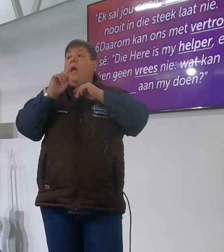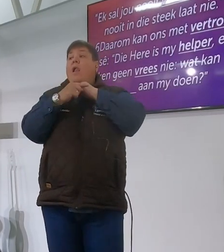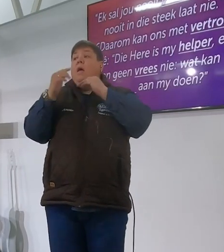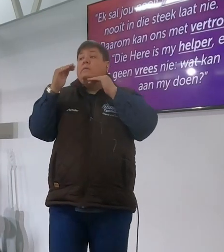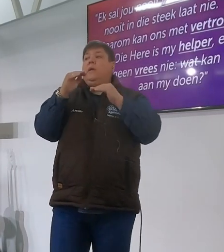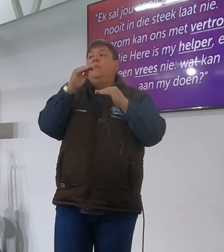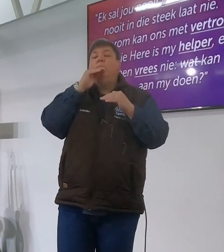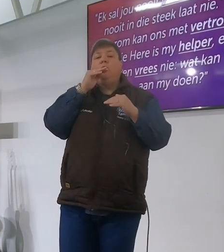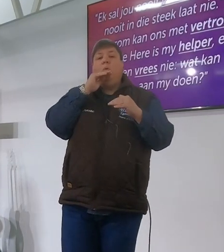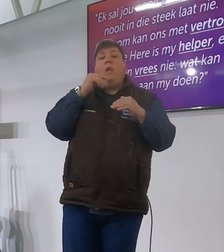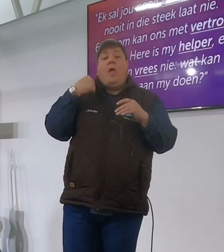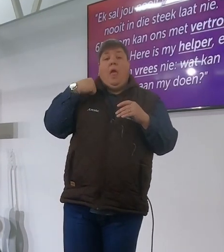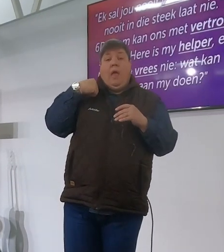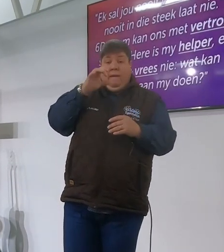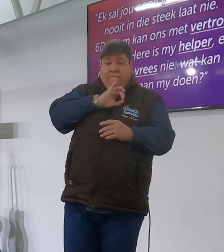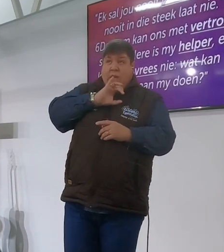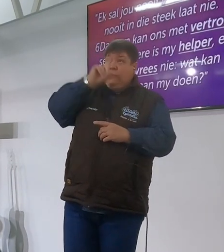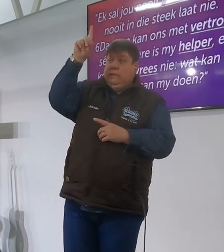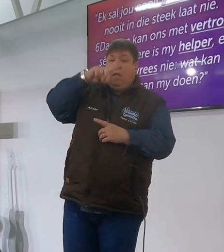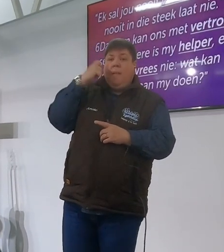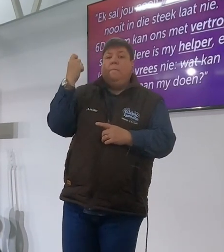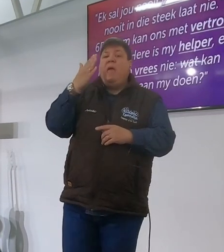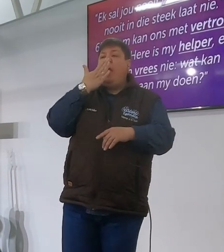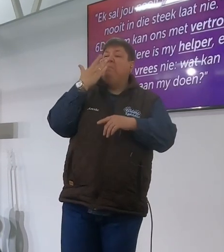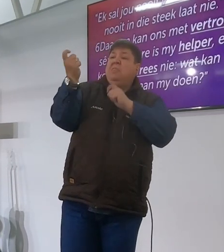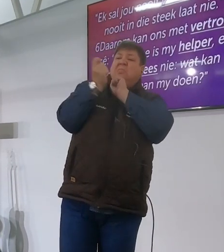ek ken nie vrees nie